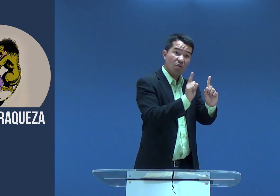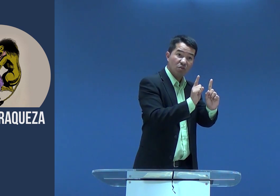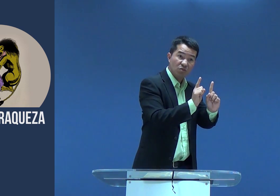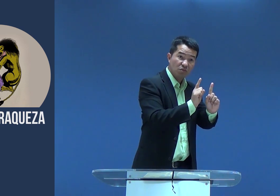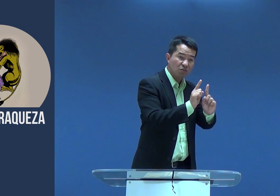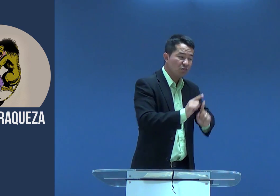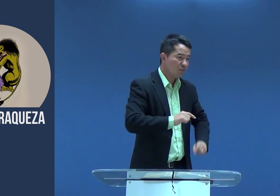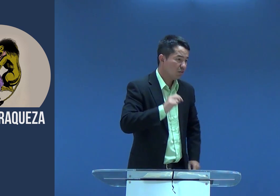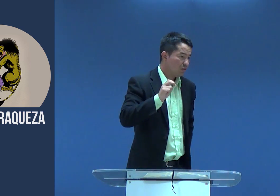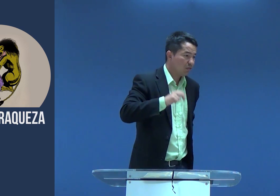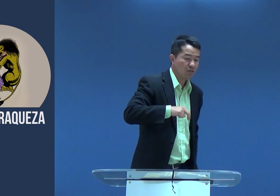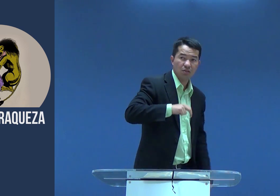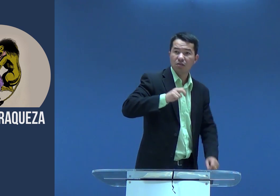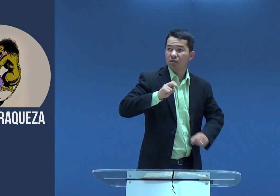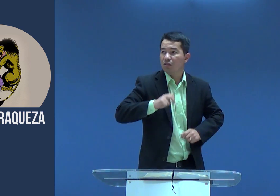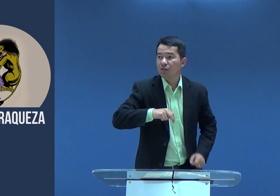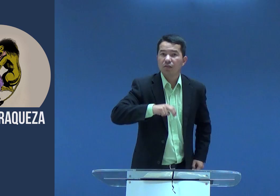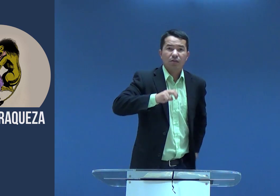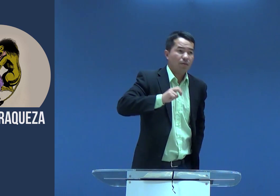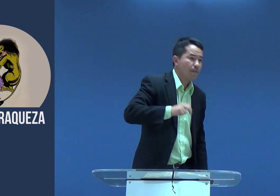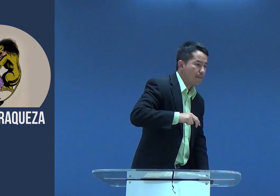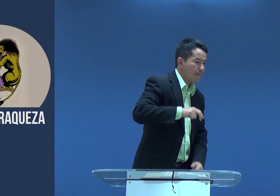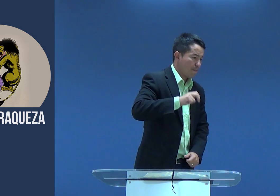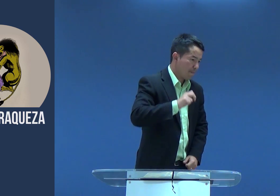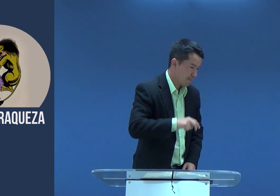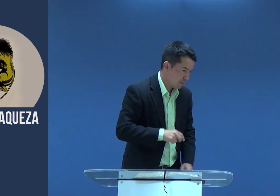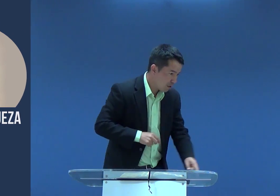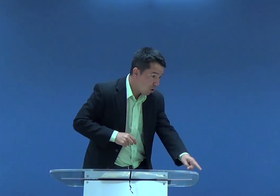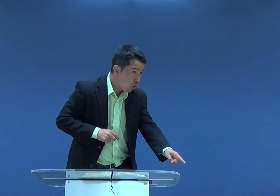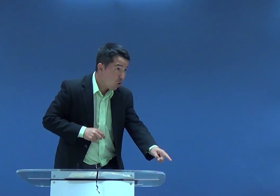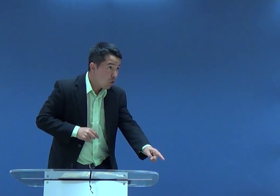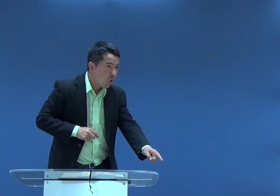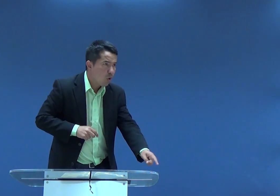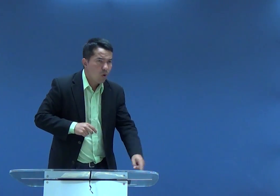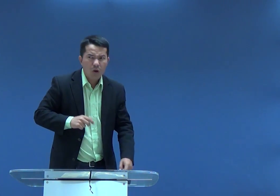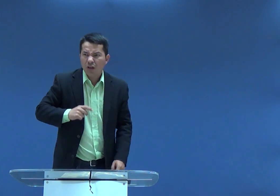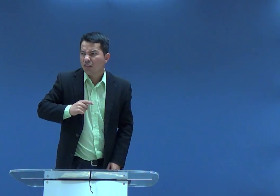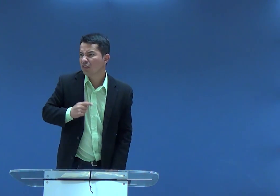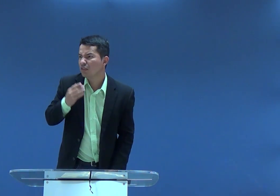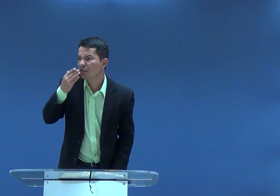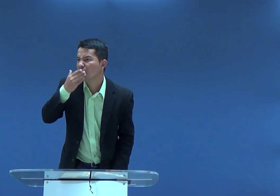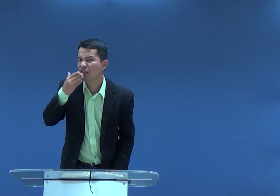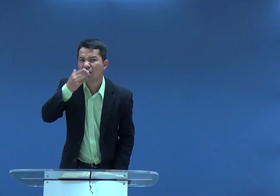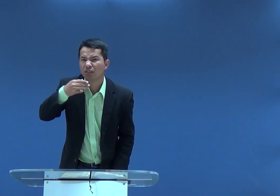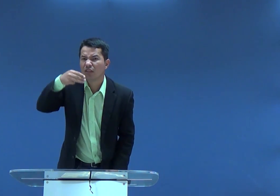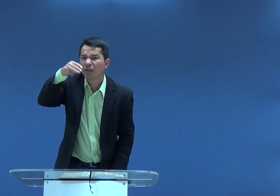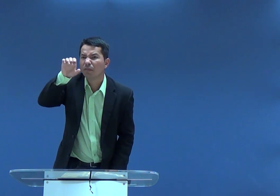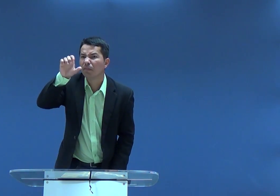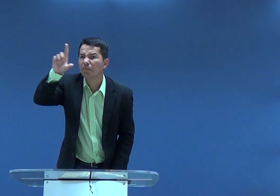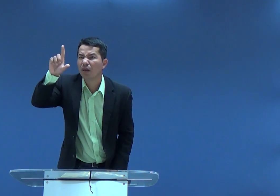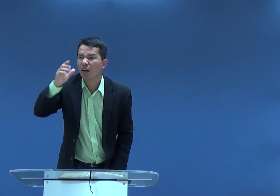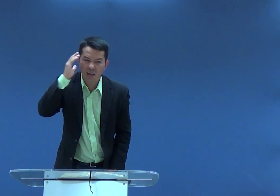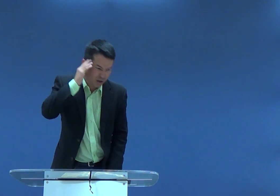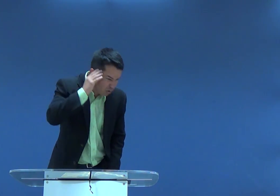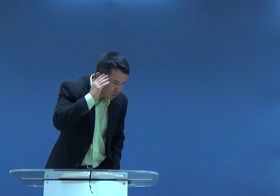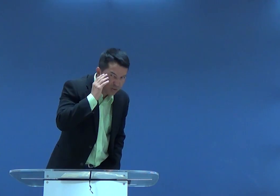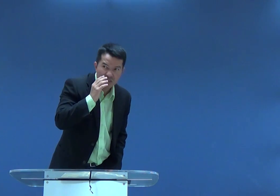que Sansão estava correndo. E ele voltou do lugar ali.